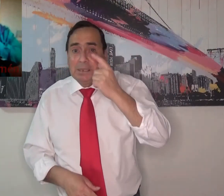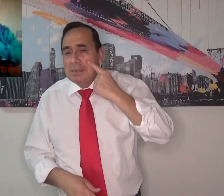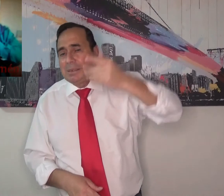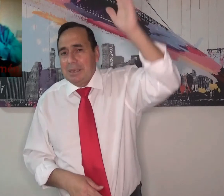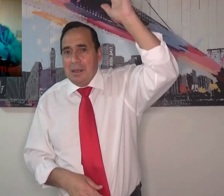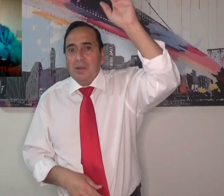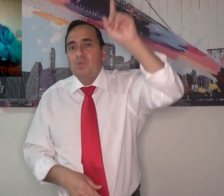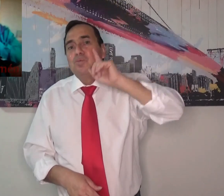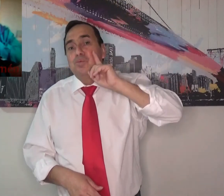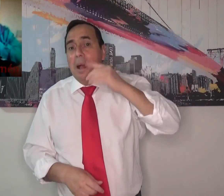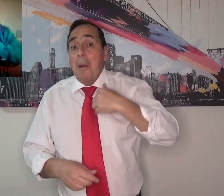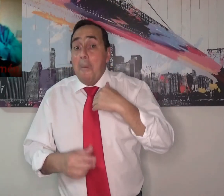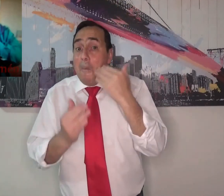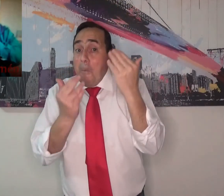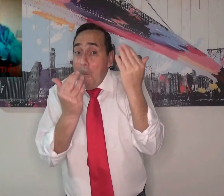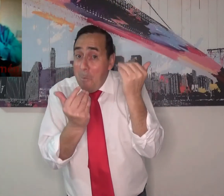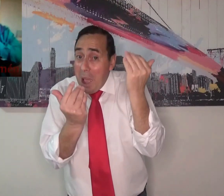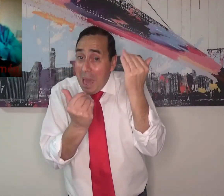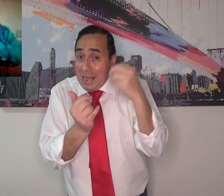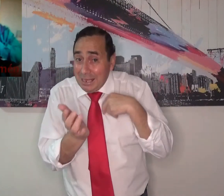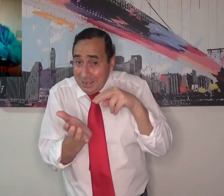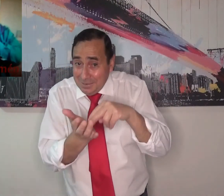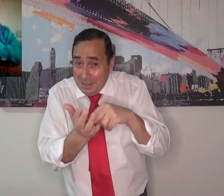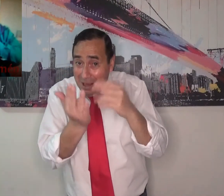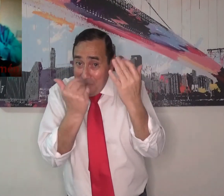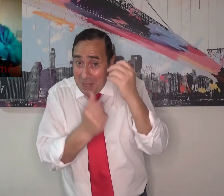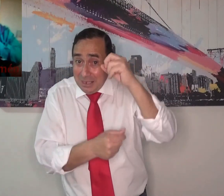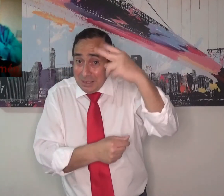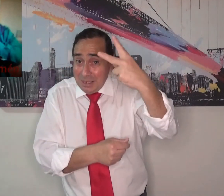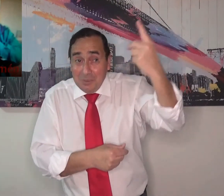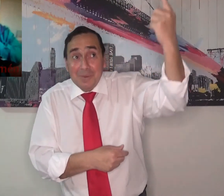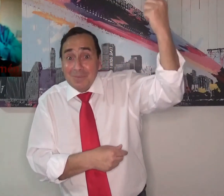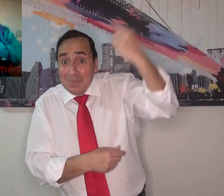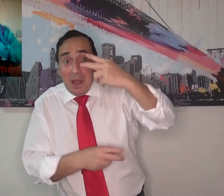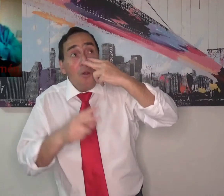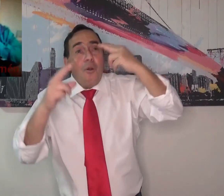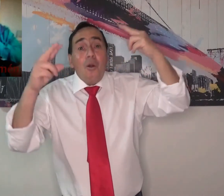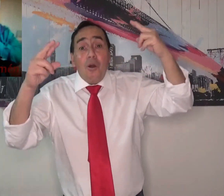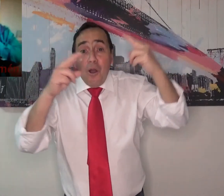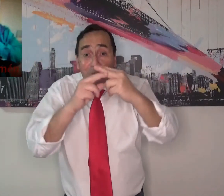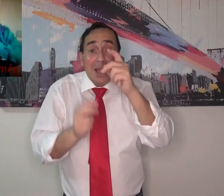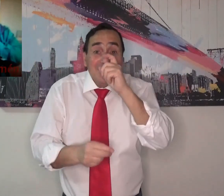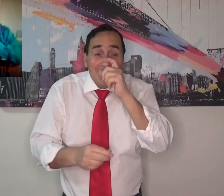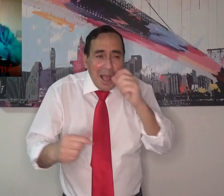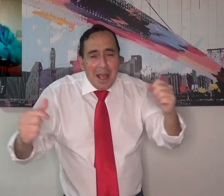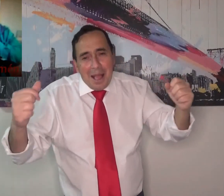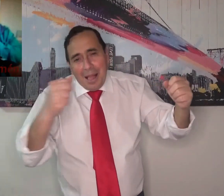Llegó a ser un adulto, un viejito de 80 años. Yo siempre lo invité a que